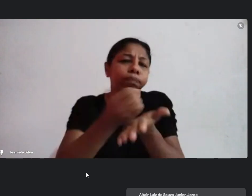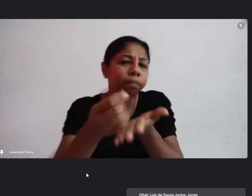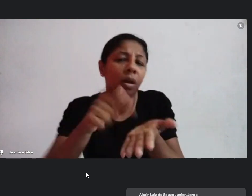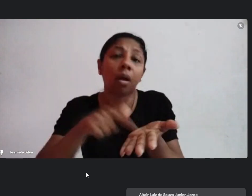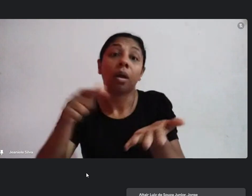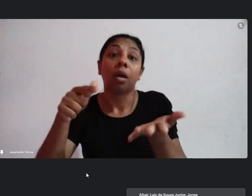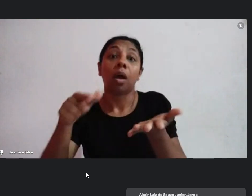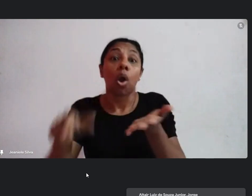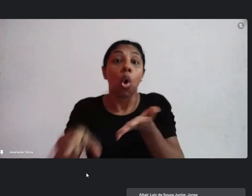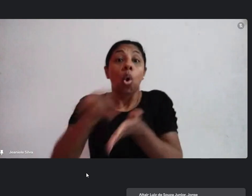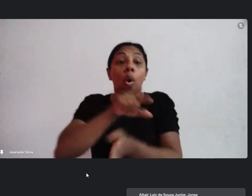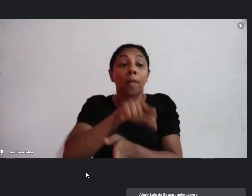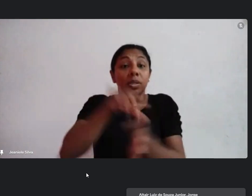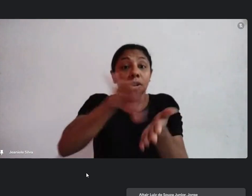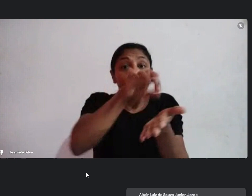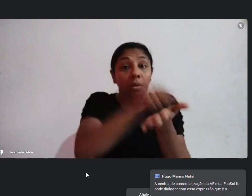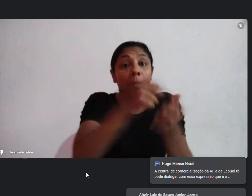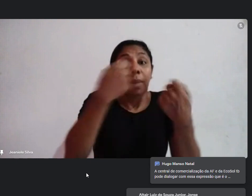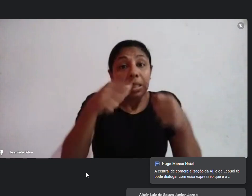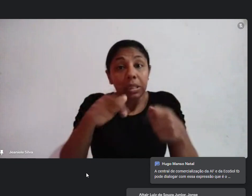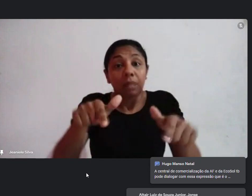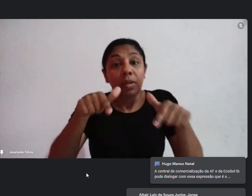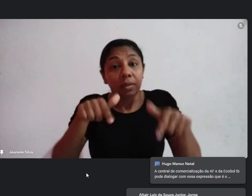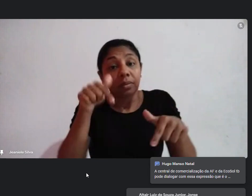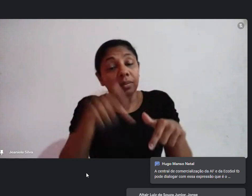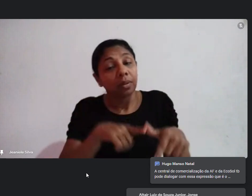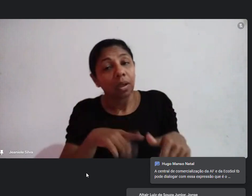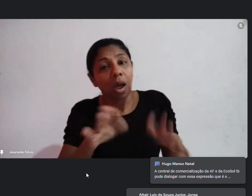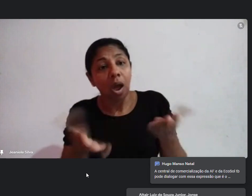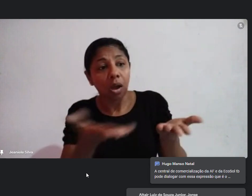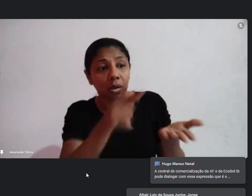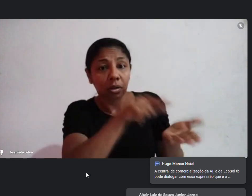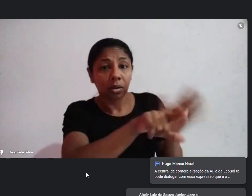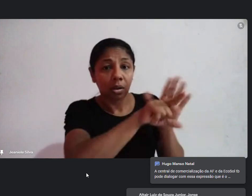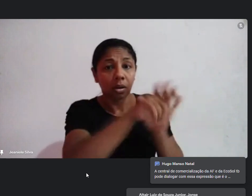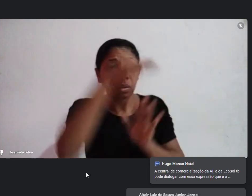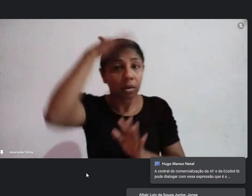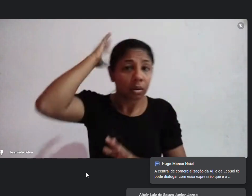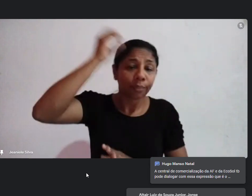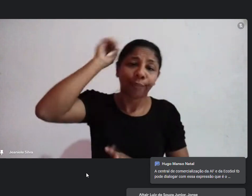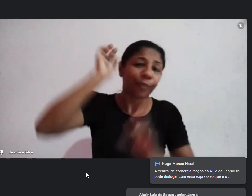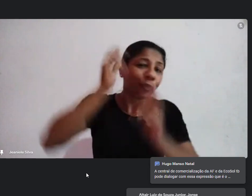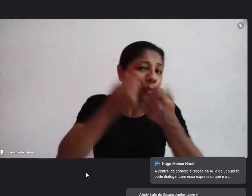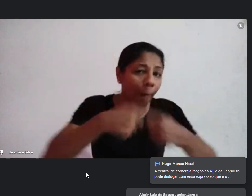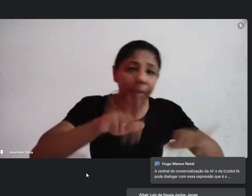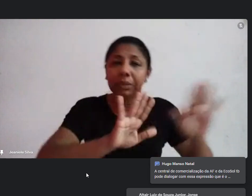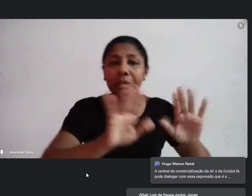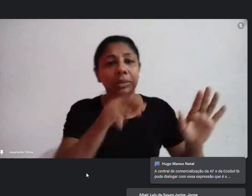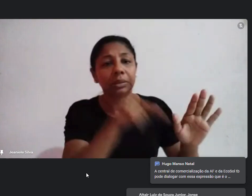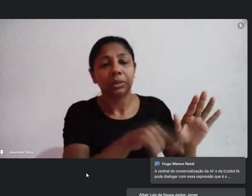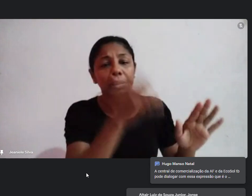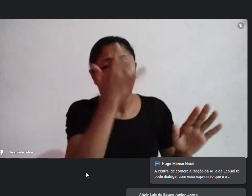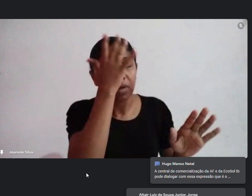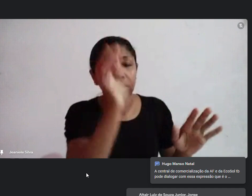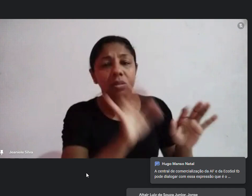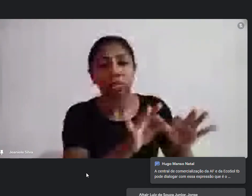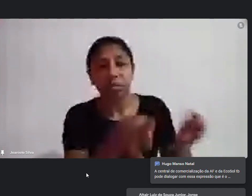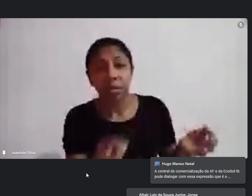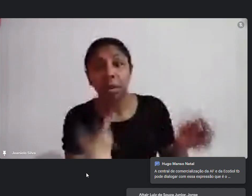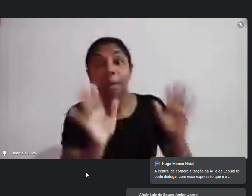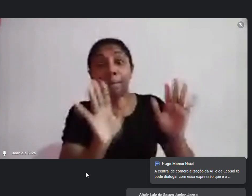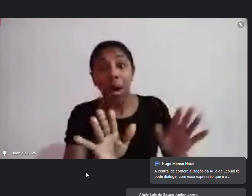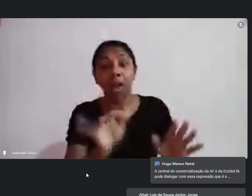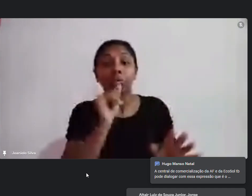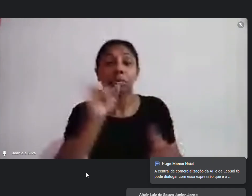agora na Aldo na Paula Gustavo não precisa estar na inscrição mas no momento de sair a premiação tem que se apresentar